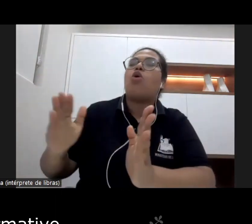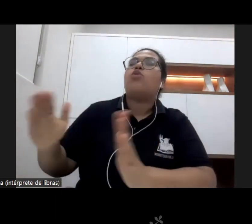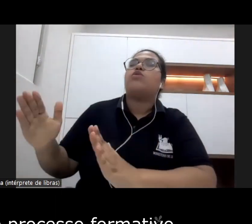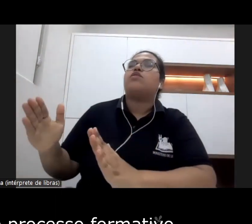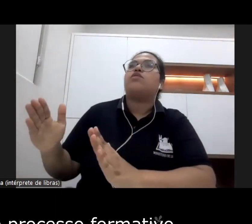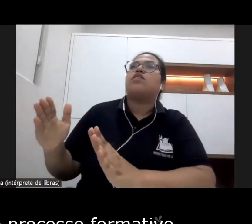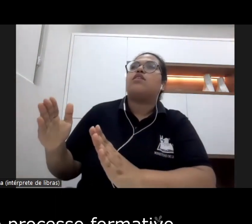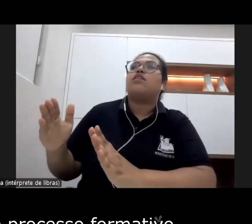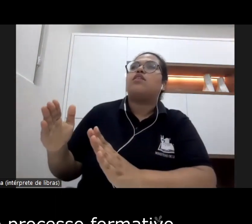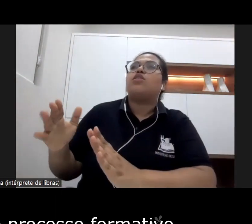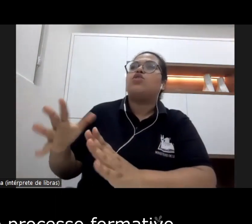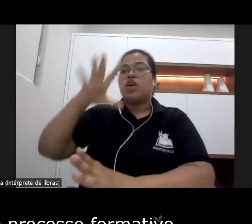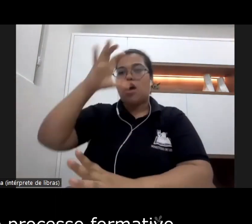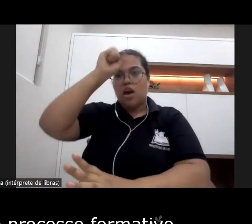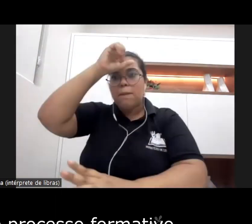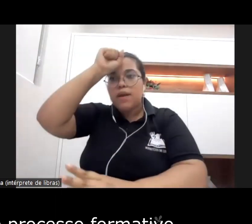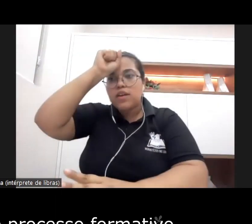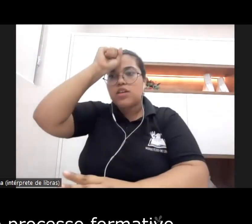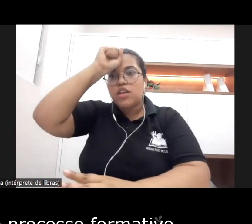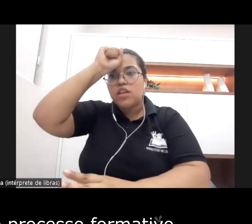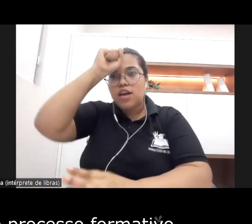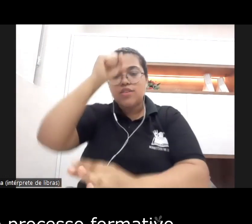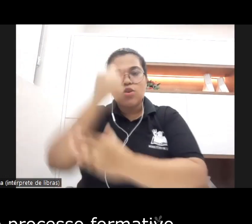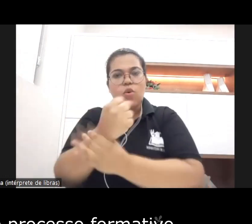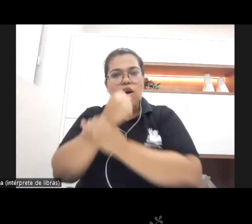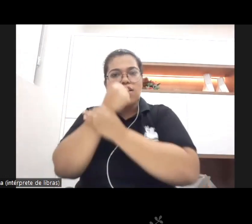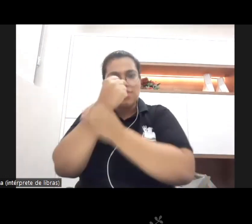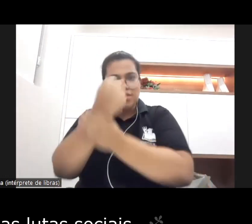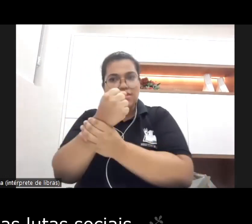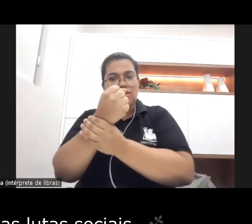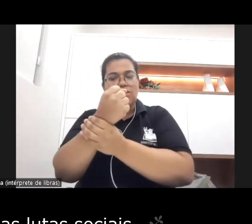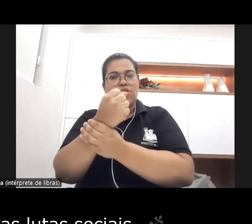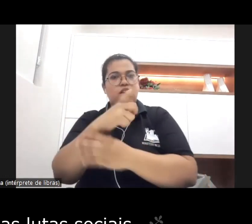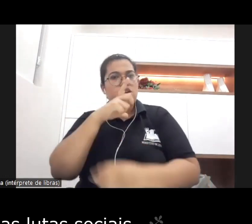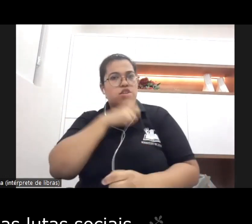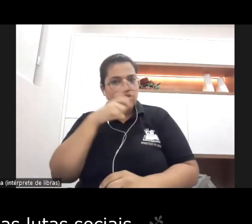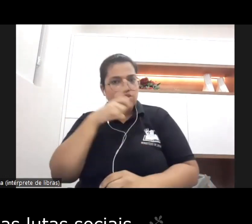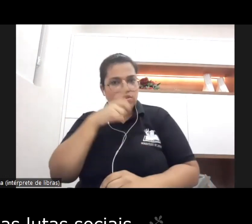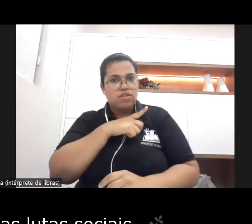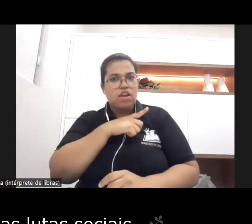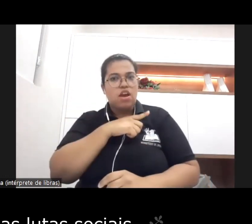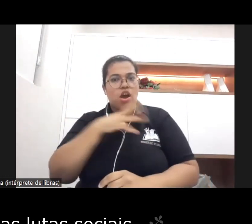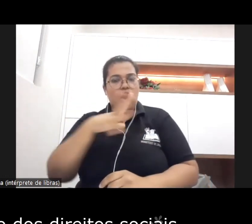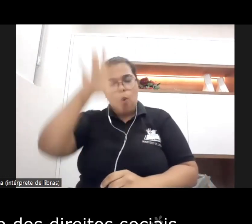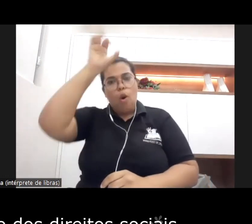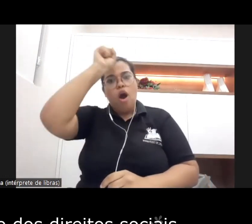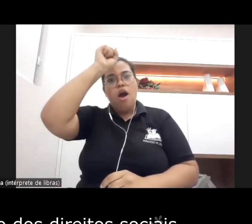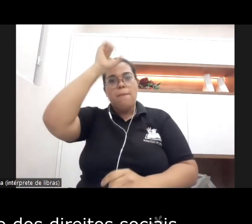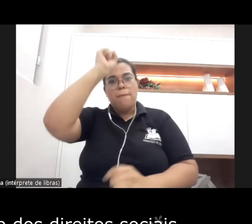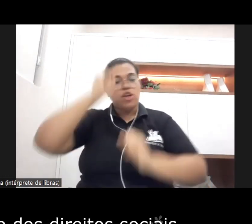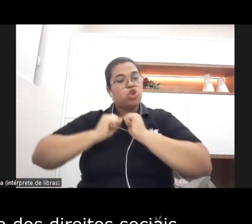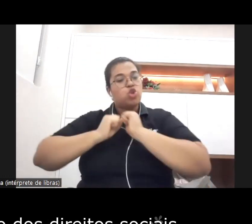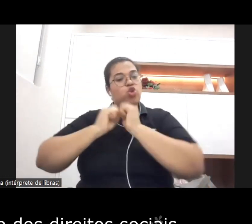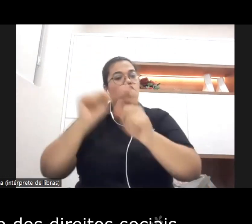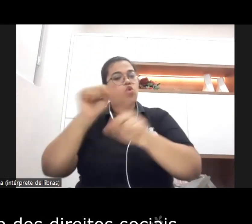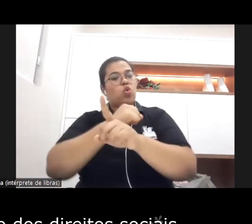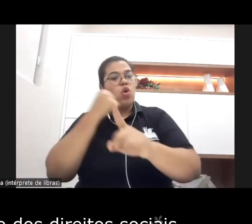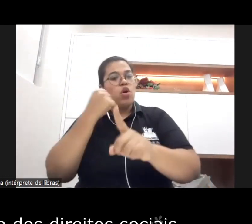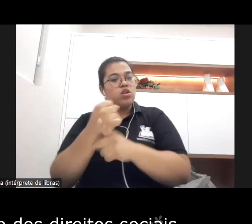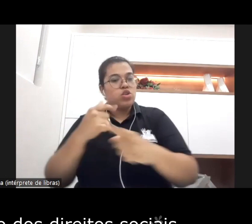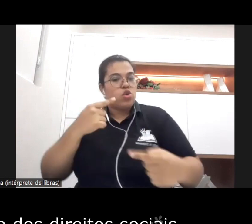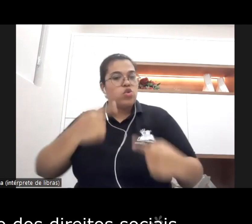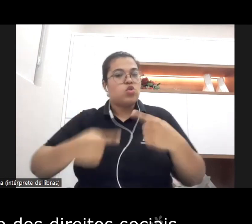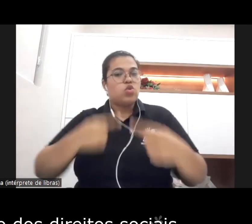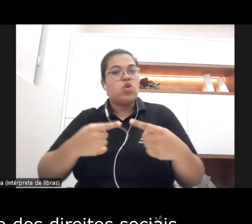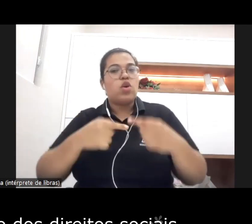e que assegure que esse processo formativo ele se articule com as lutas sociais na afirmação e ampliação